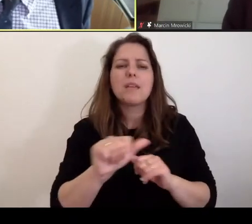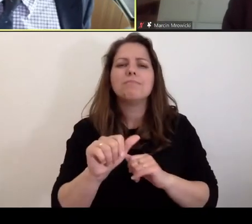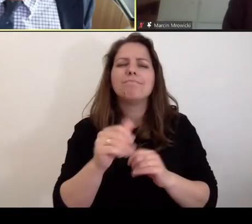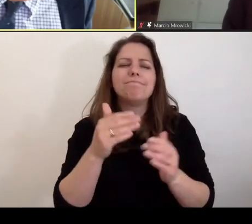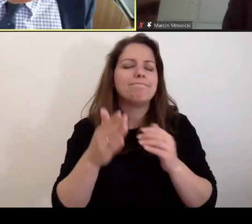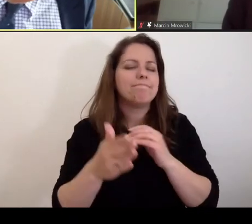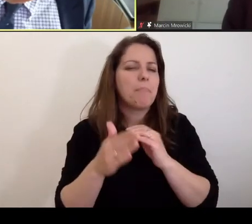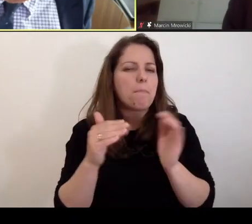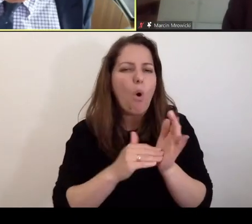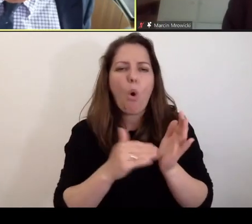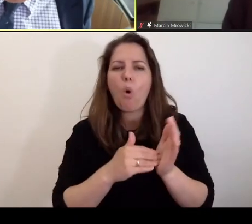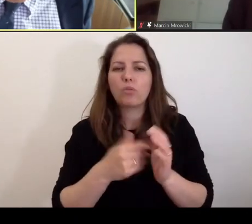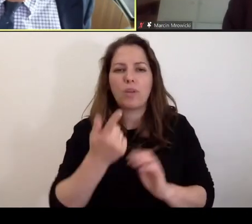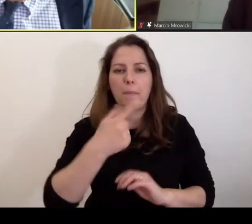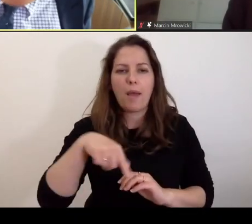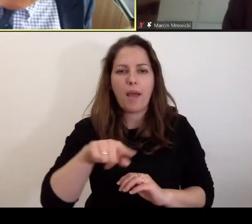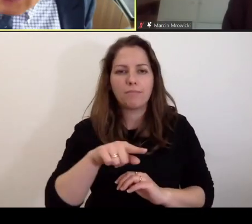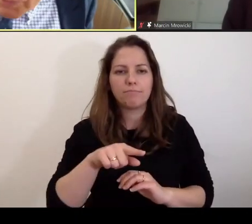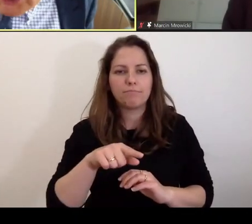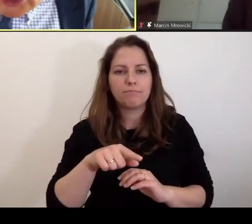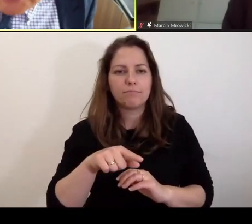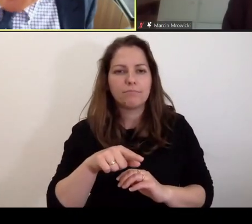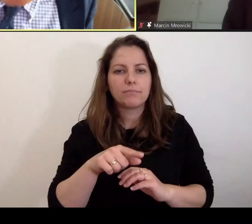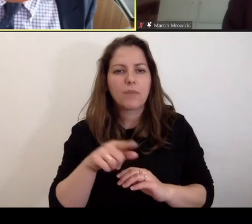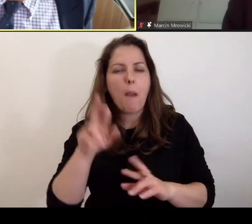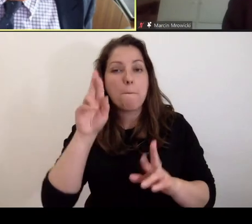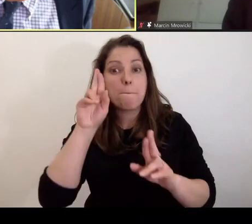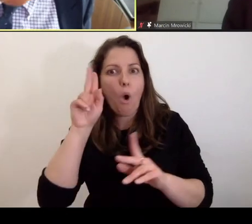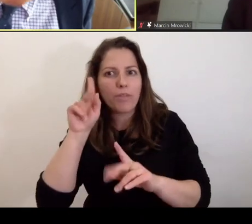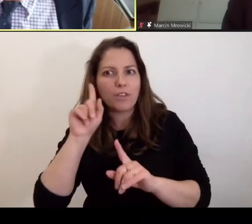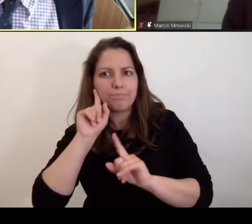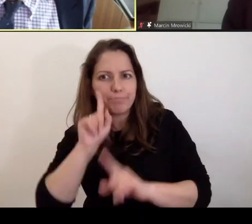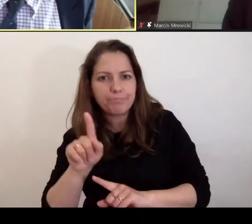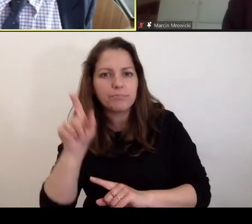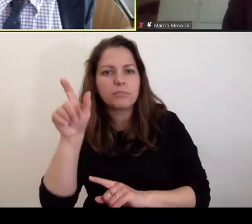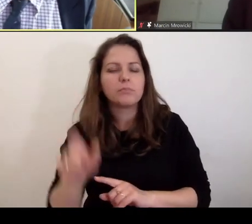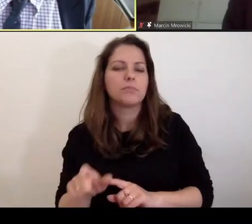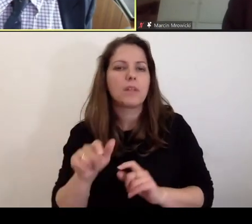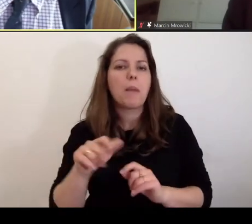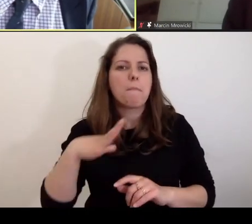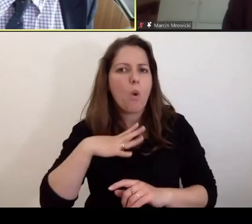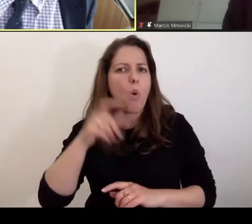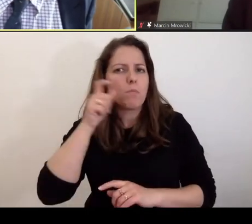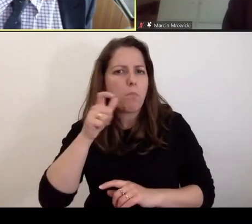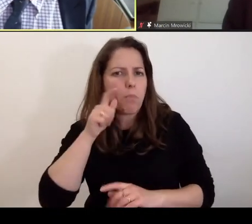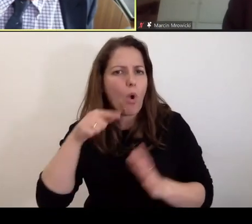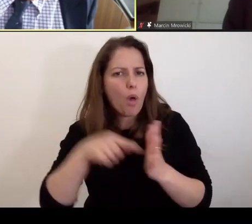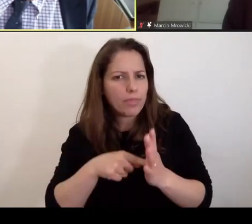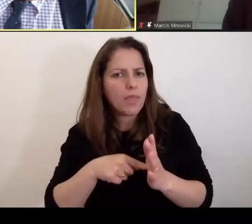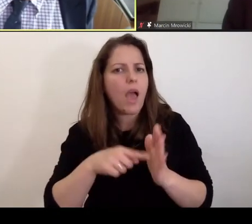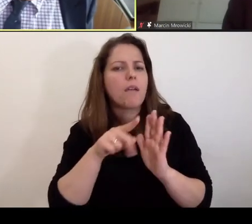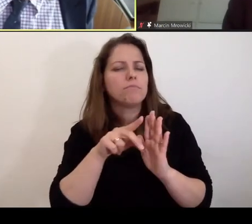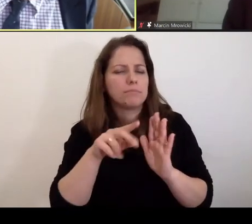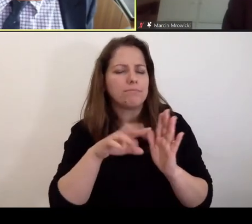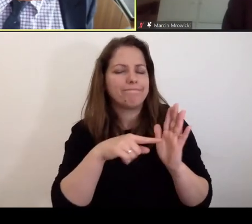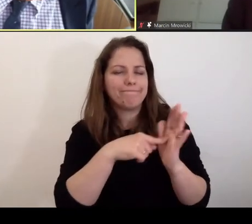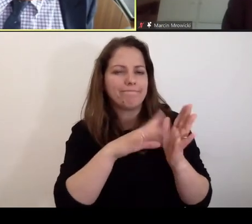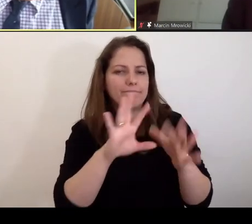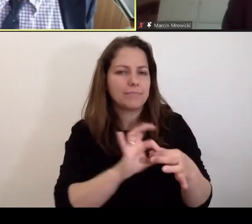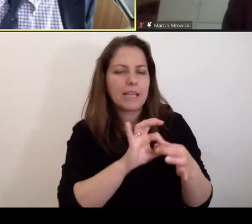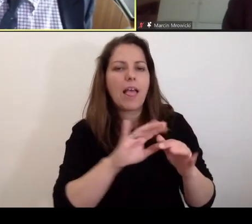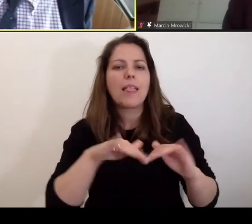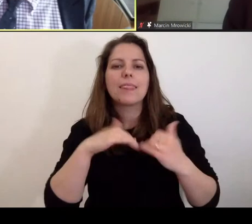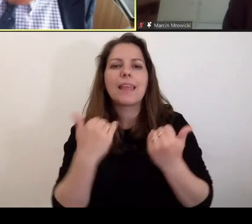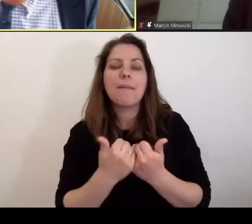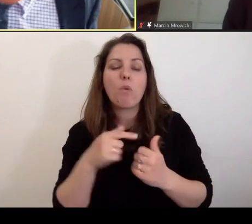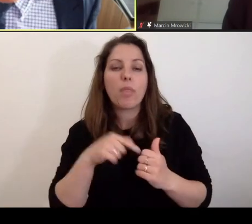istnienia uzasadnionego podejrzenia, że popłyniono zbrodnię podlegającą jurysdykcji statutu, trybunału.